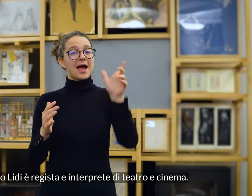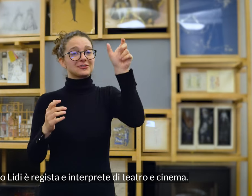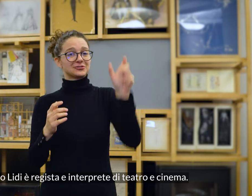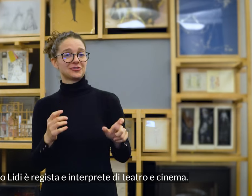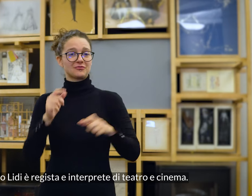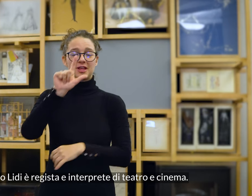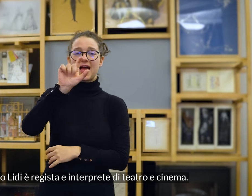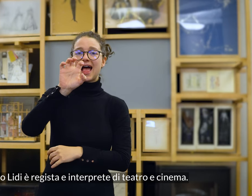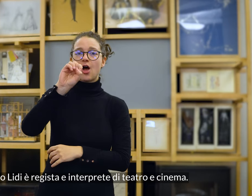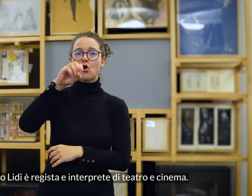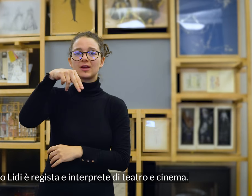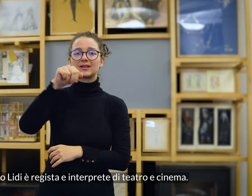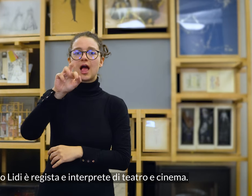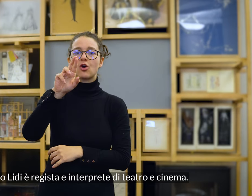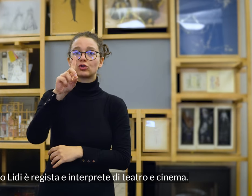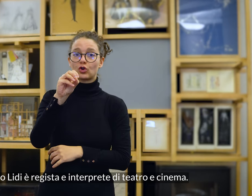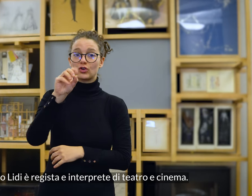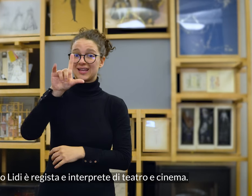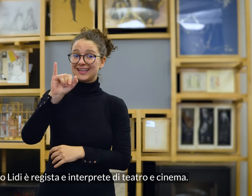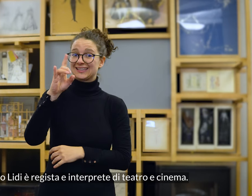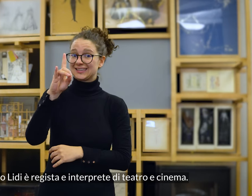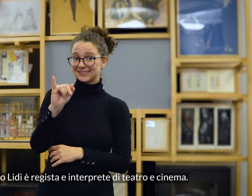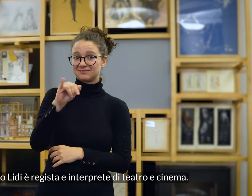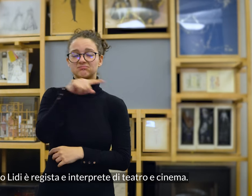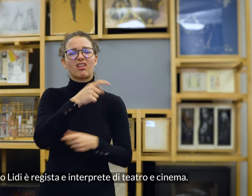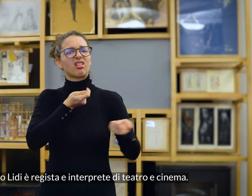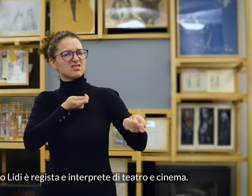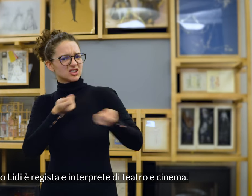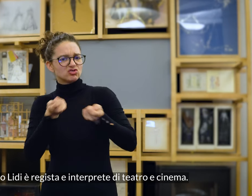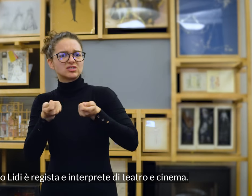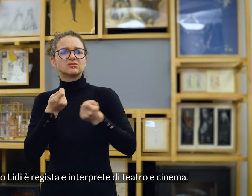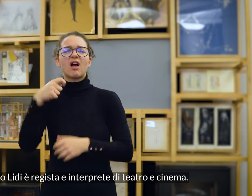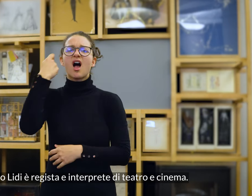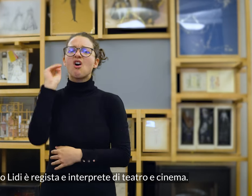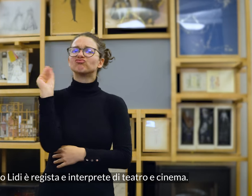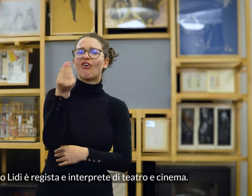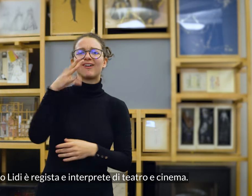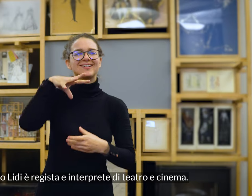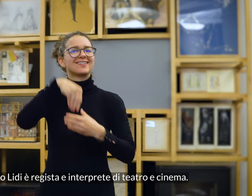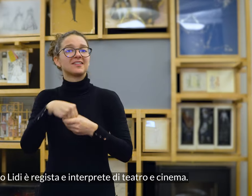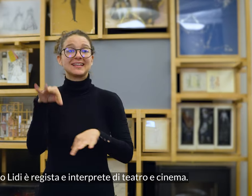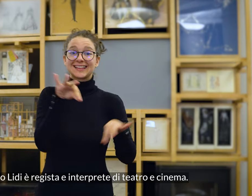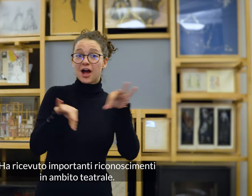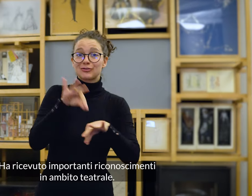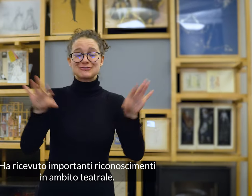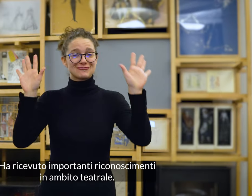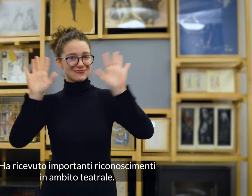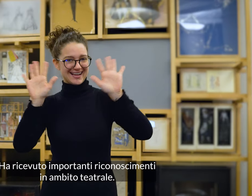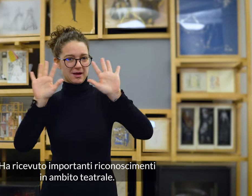Leonardo Lidi è regista e interprete di teatro e cinema. Ha